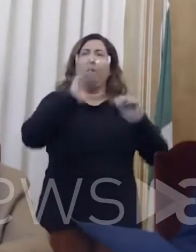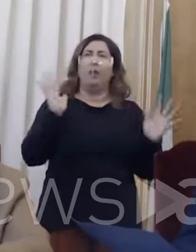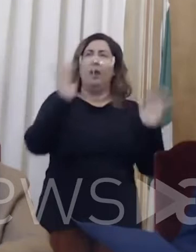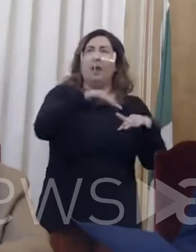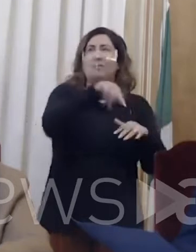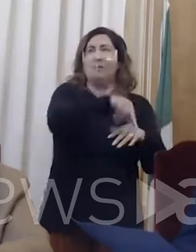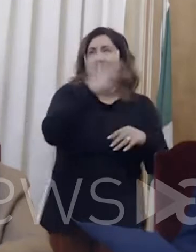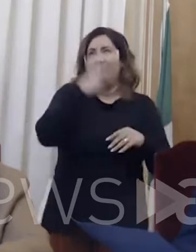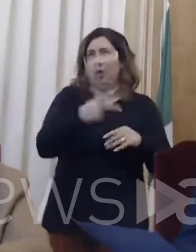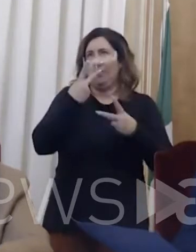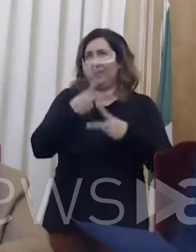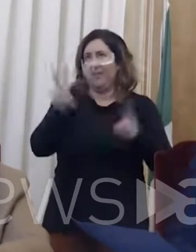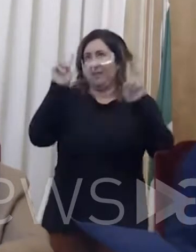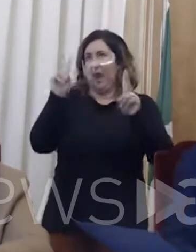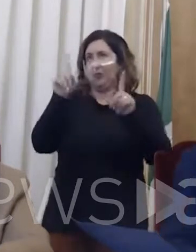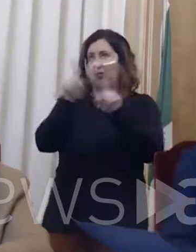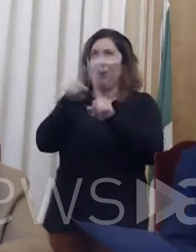vietate dal DPCM.